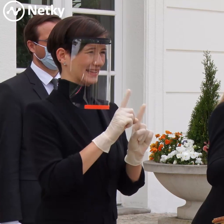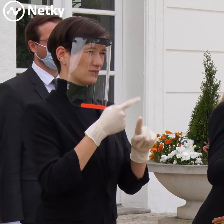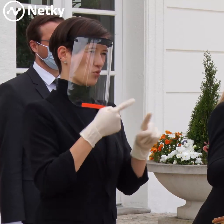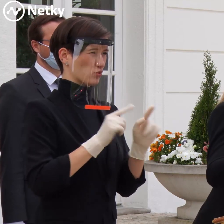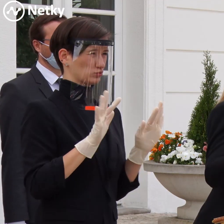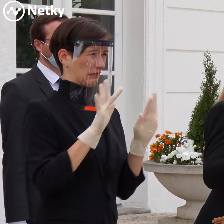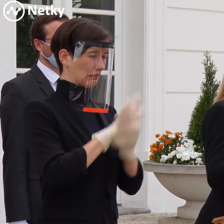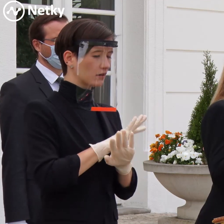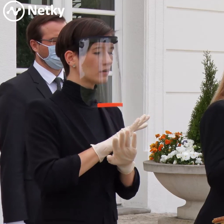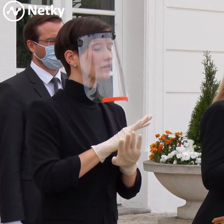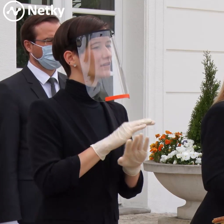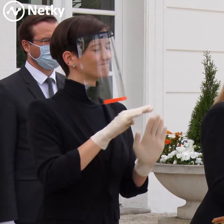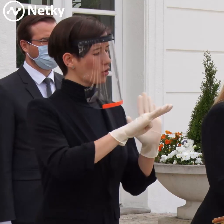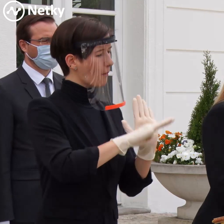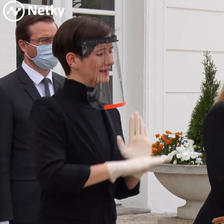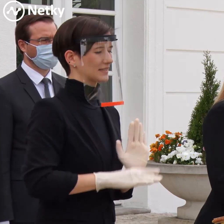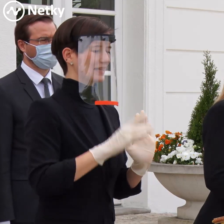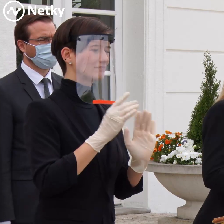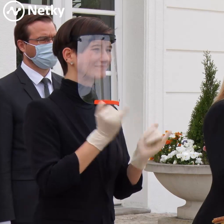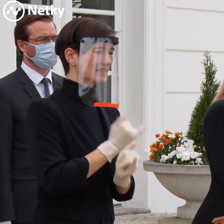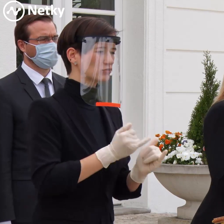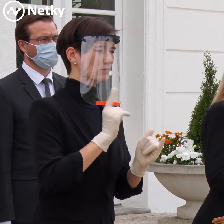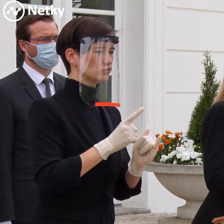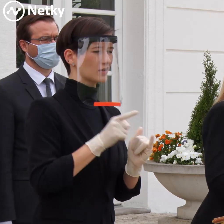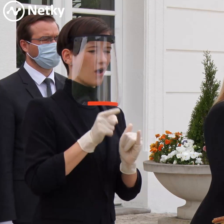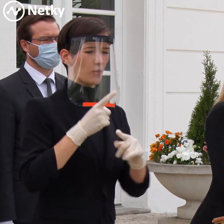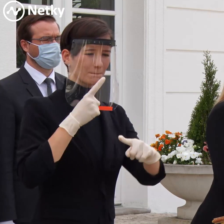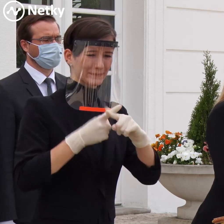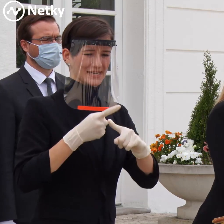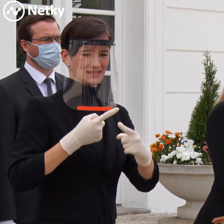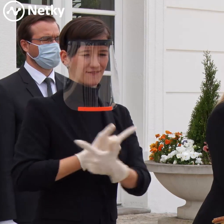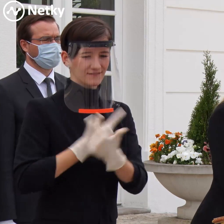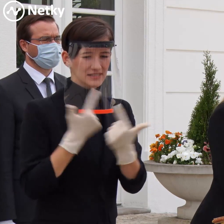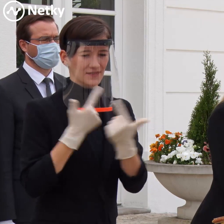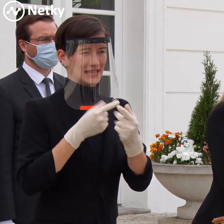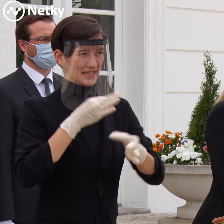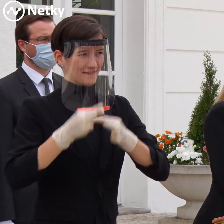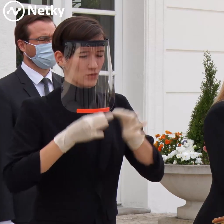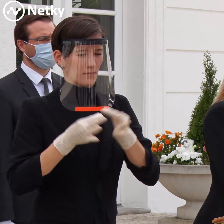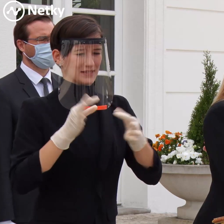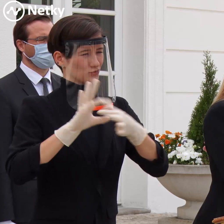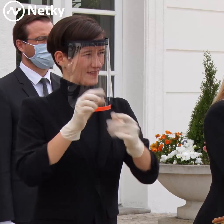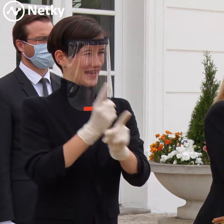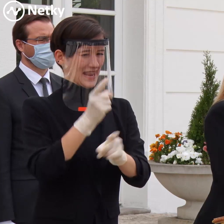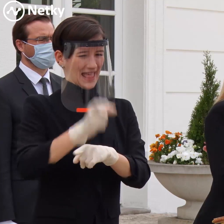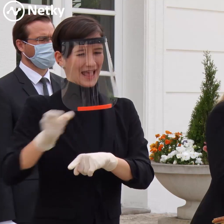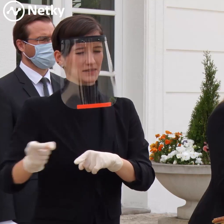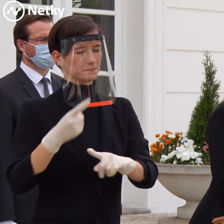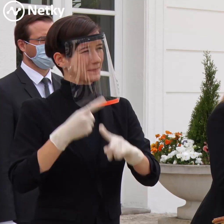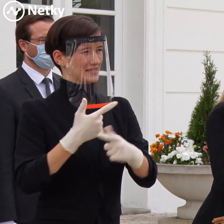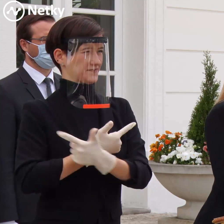spokojnosť toho klienta. Rozprávali sme sa aj o tejto manažmentovej stránke, kde si myslím, že naozaj treba ako keby